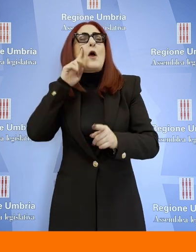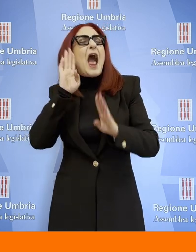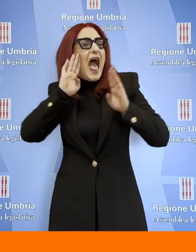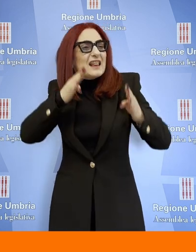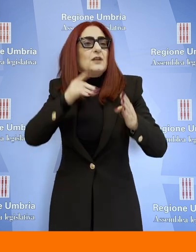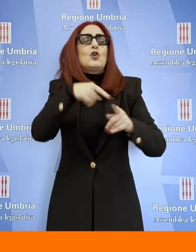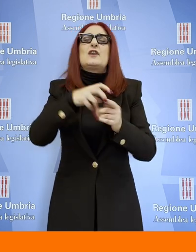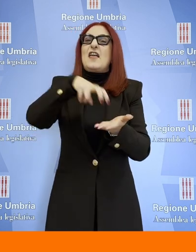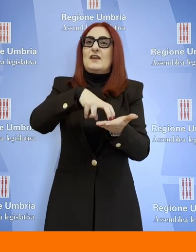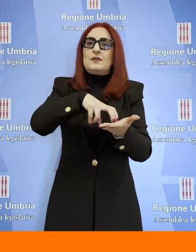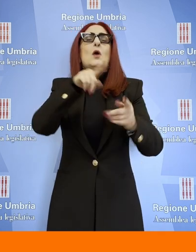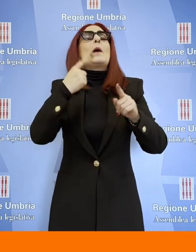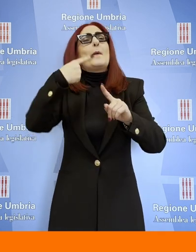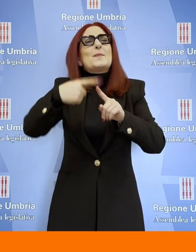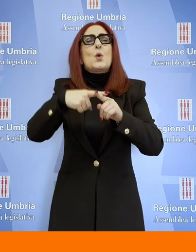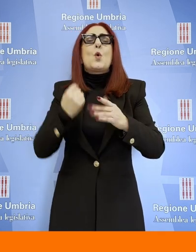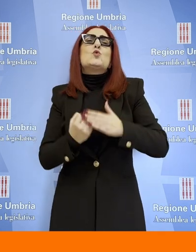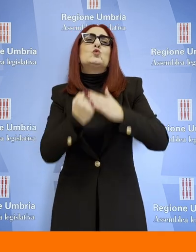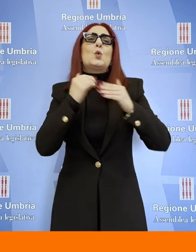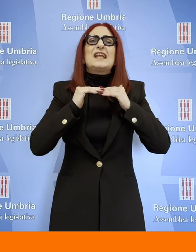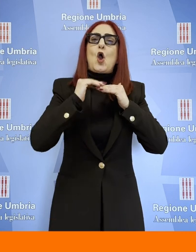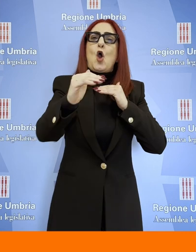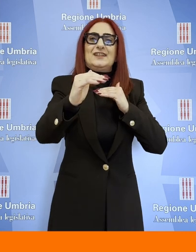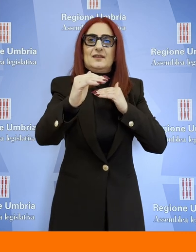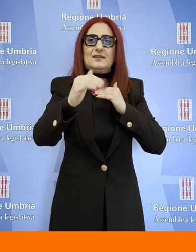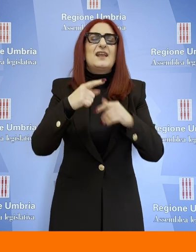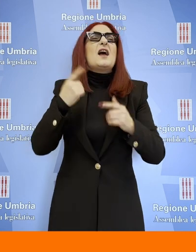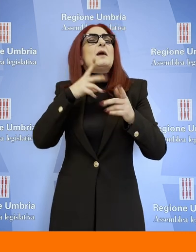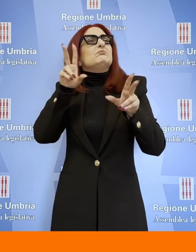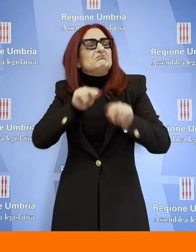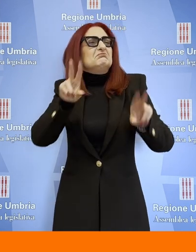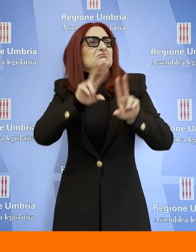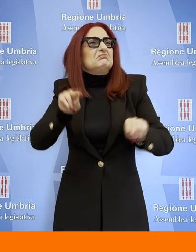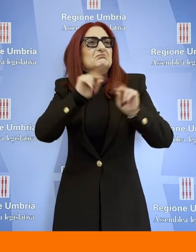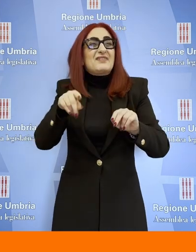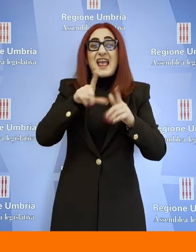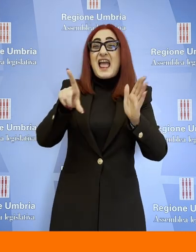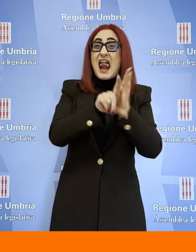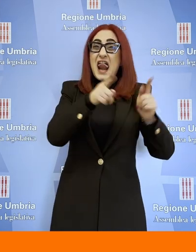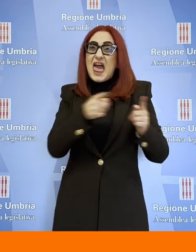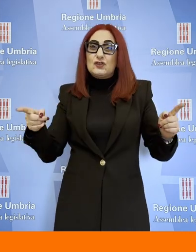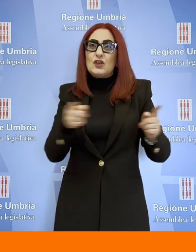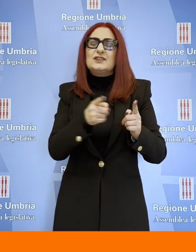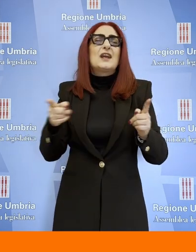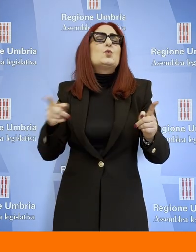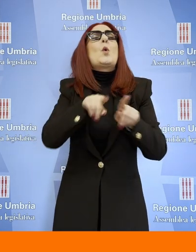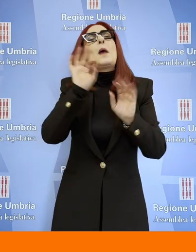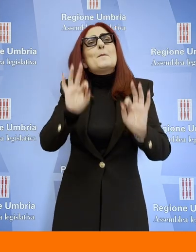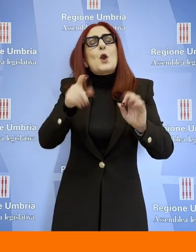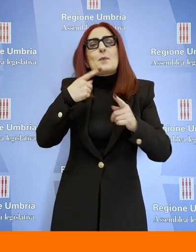parlato di sussidiarietà orizzontale in tutta la legislatura, oggi nella carta costituzionale noi rilanciamo con forza l